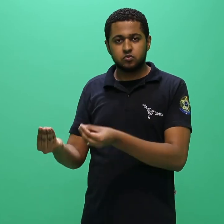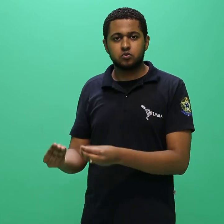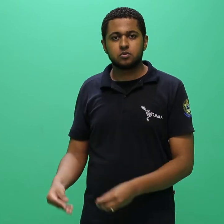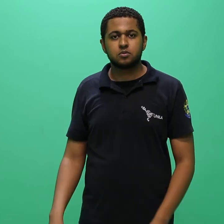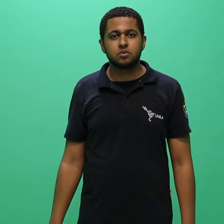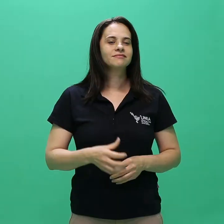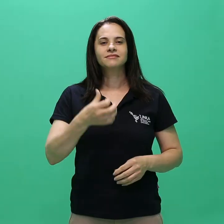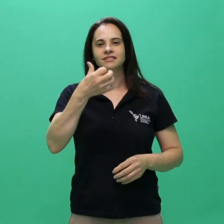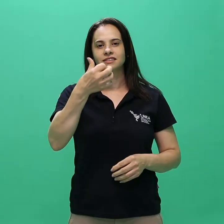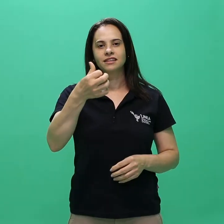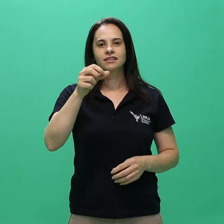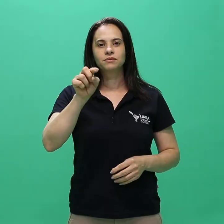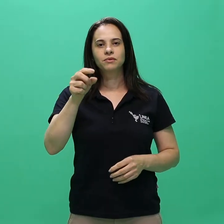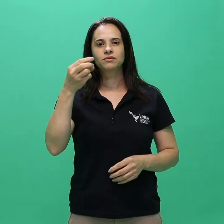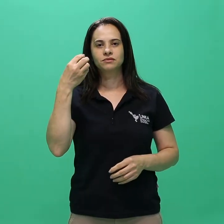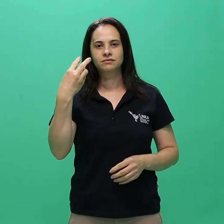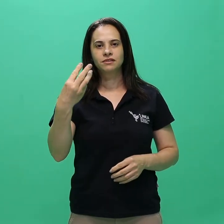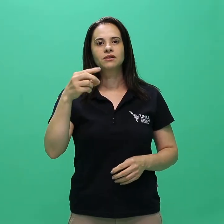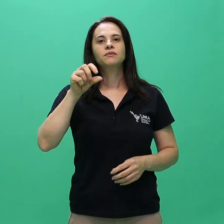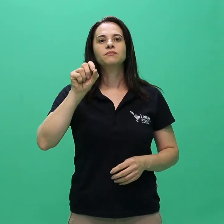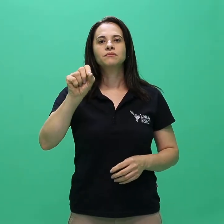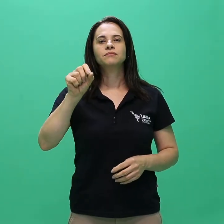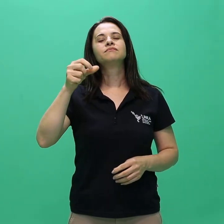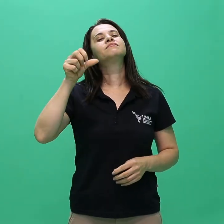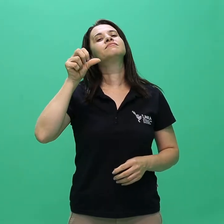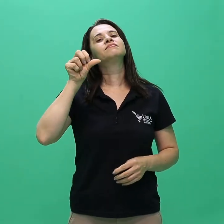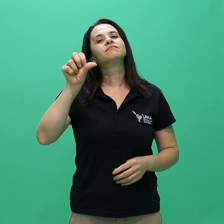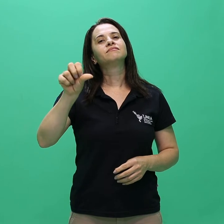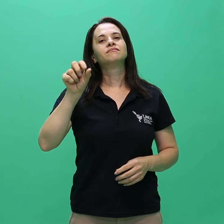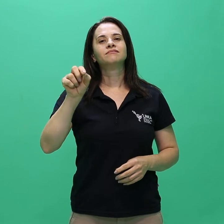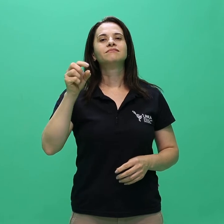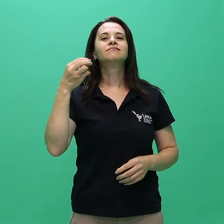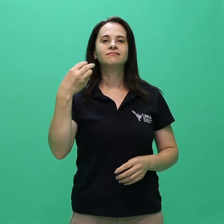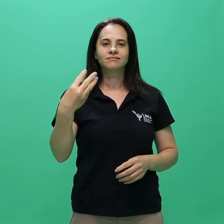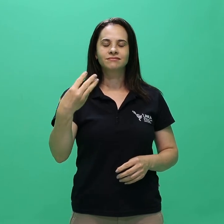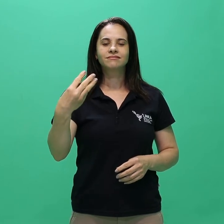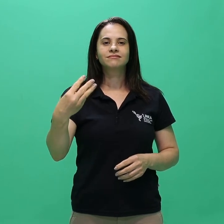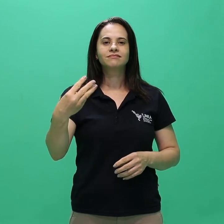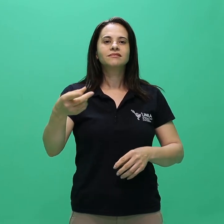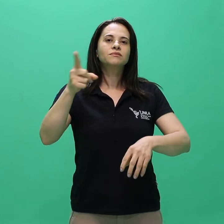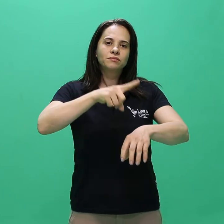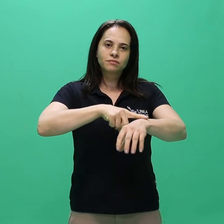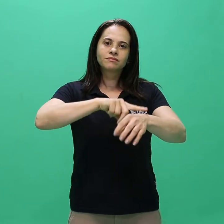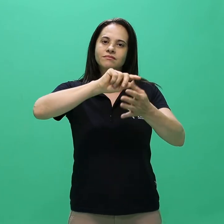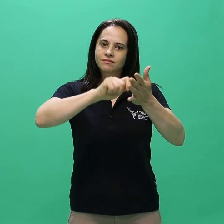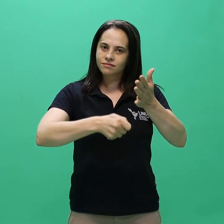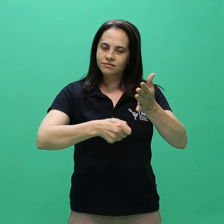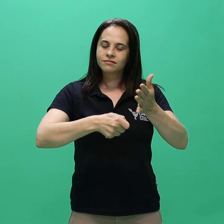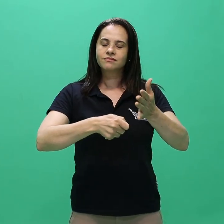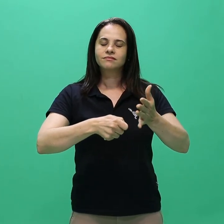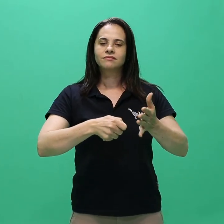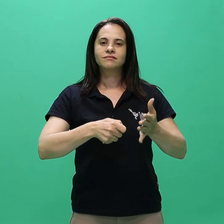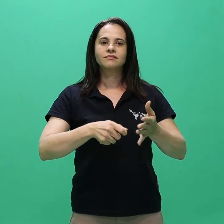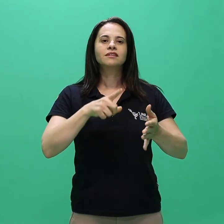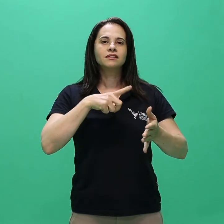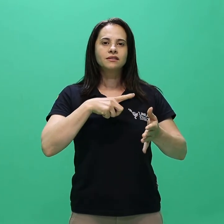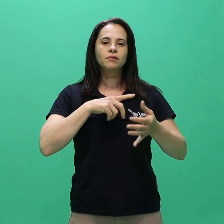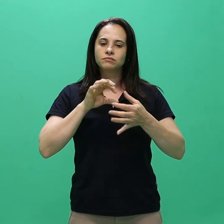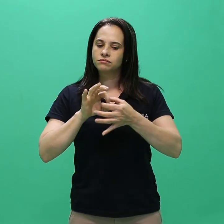6.3.9.3. Para o ato da inscrição estão